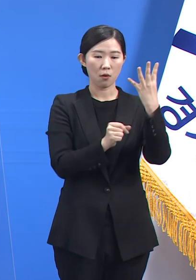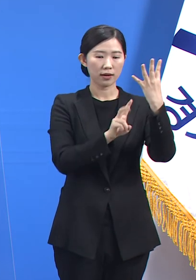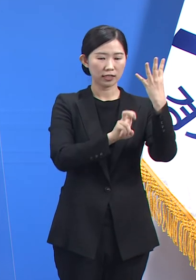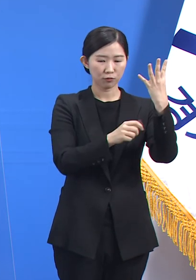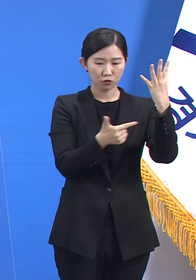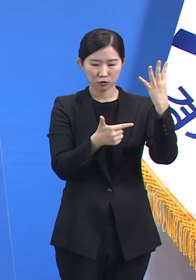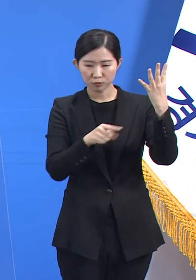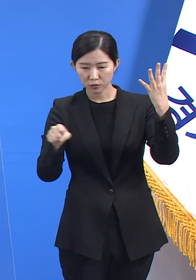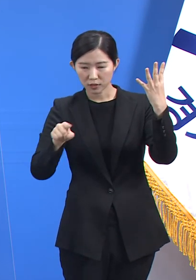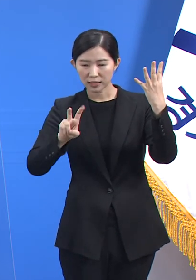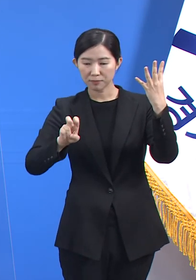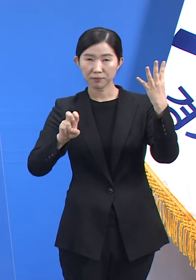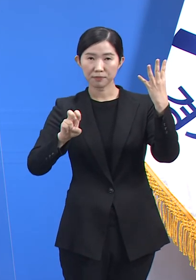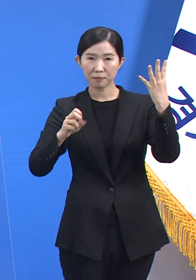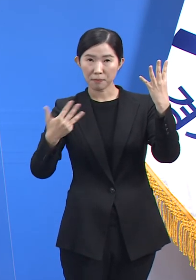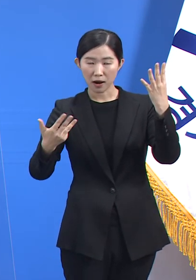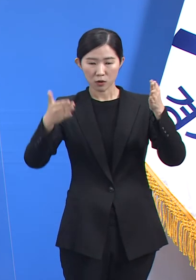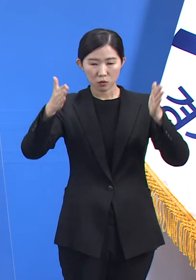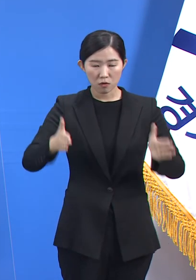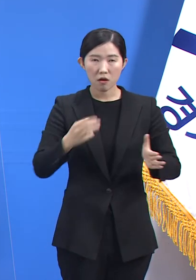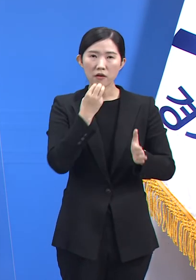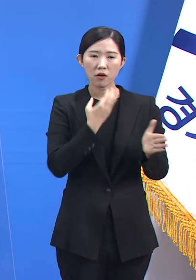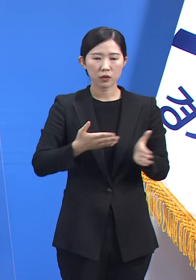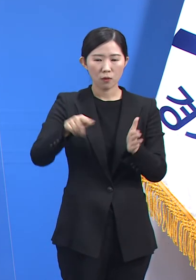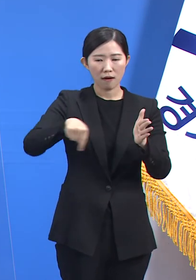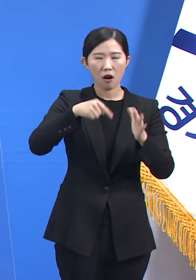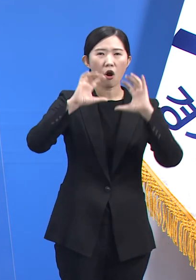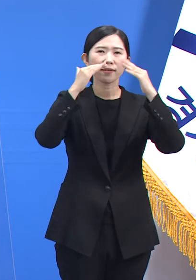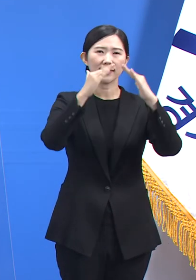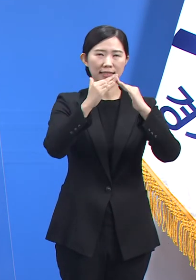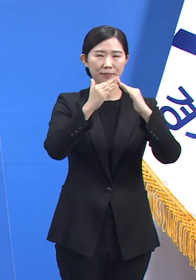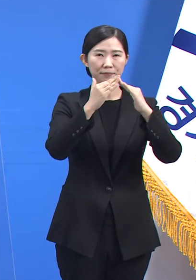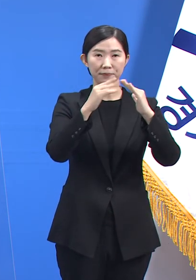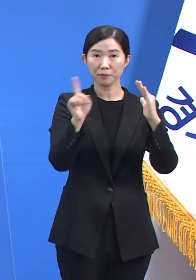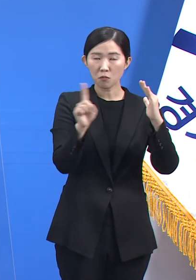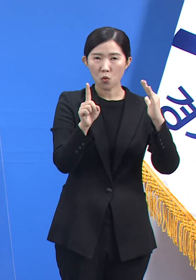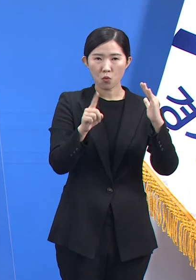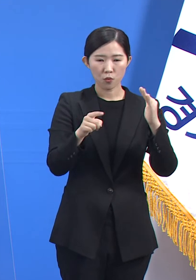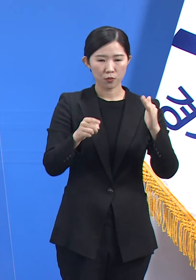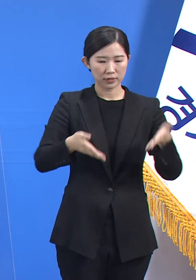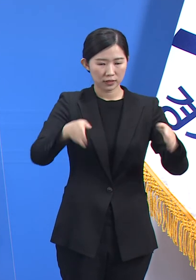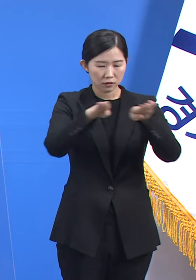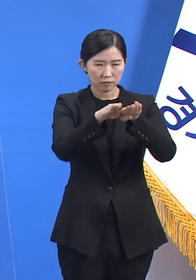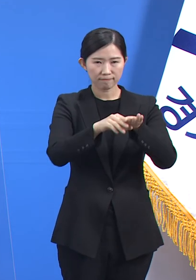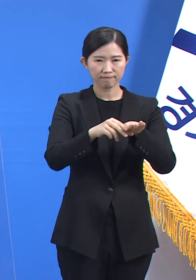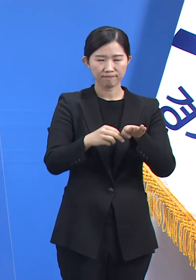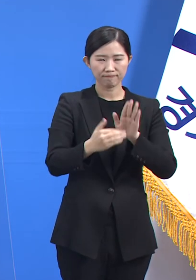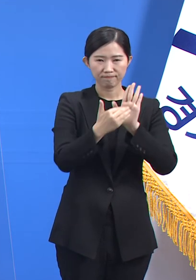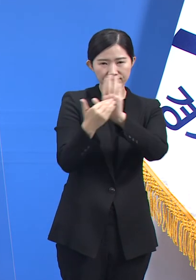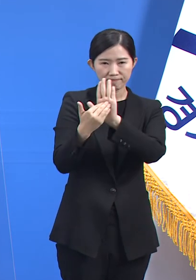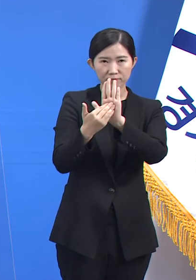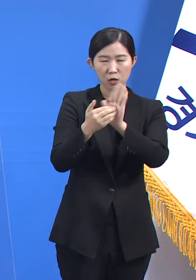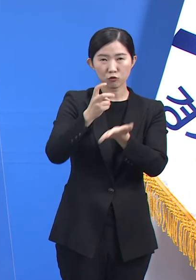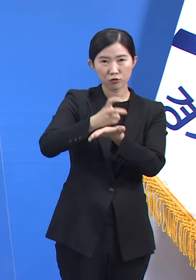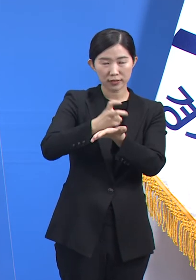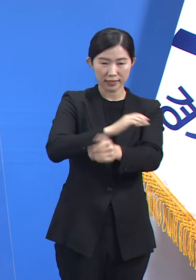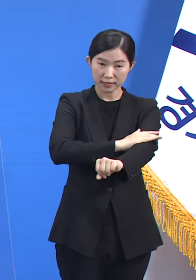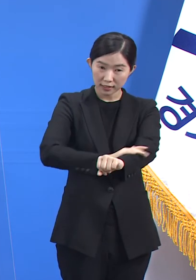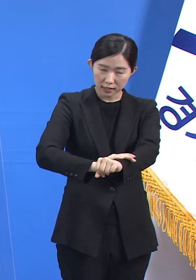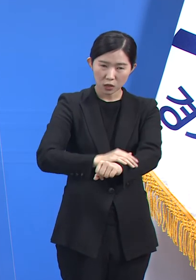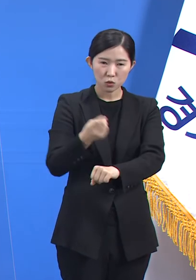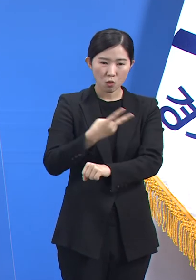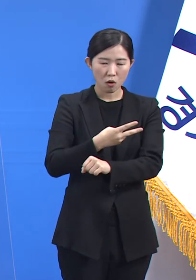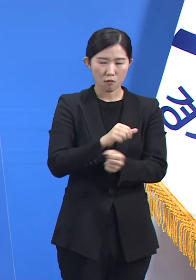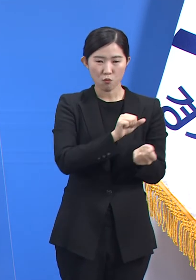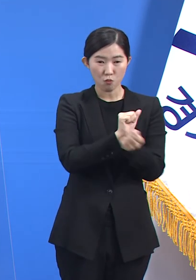도내 어린이집 관리자들을 대상으로 시설 내 감염병 방역 수칙과 집단 감염 발생 시 대응 방법에